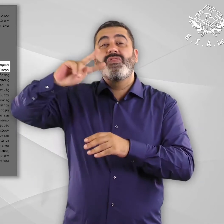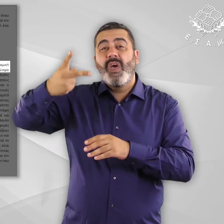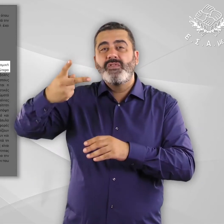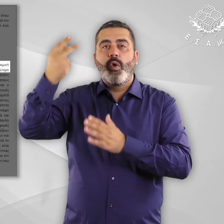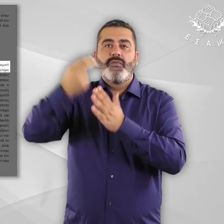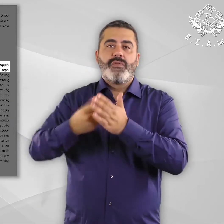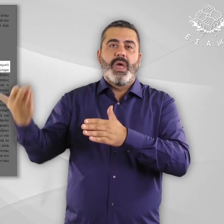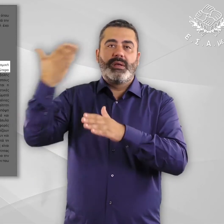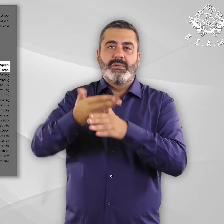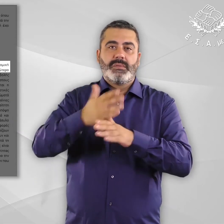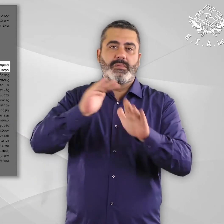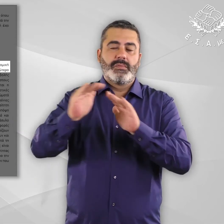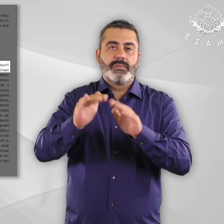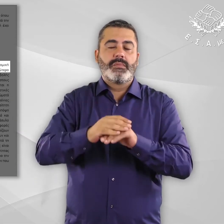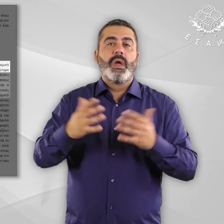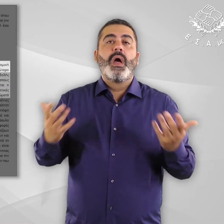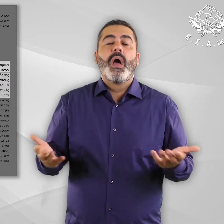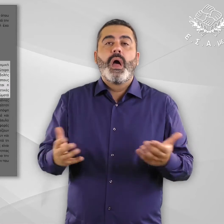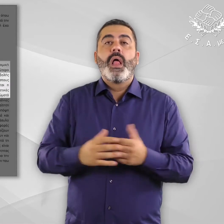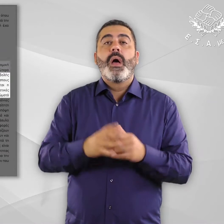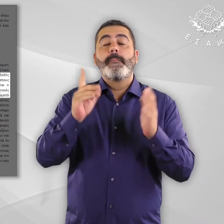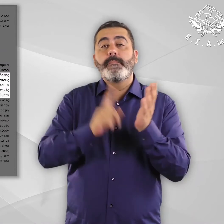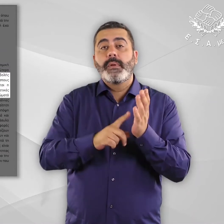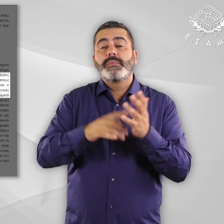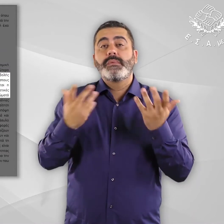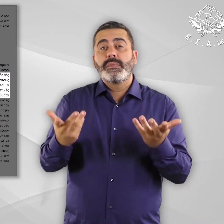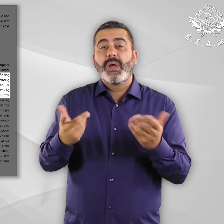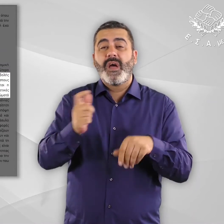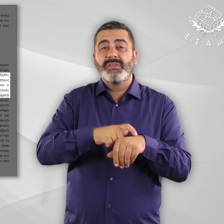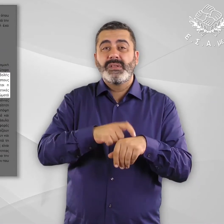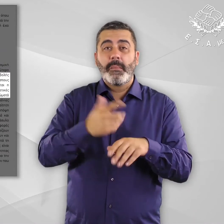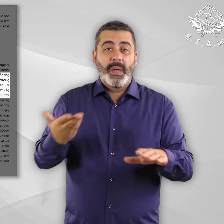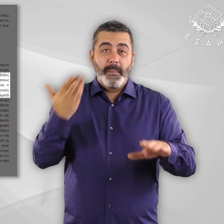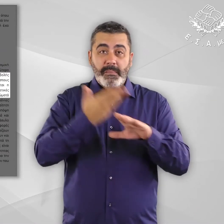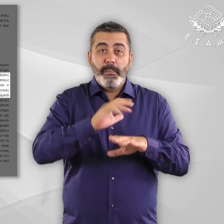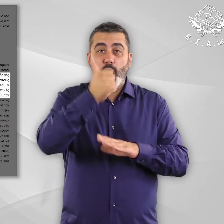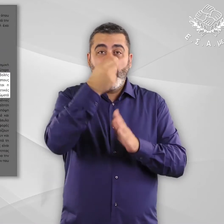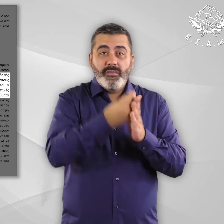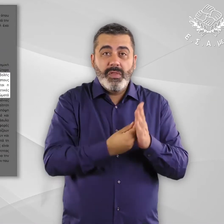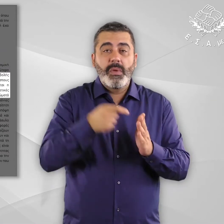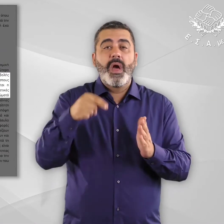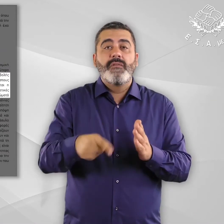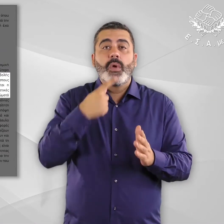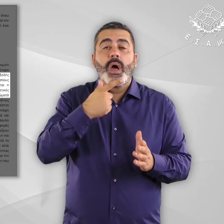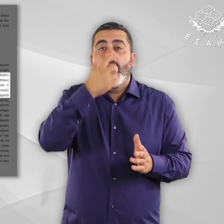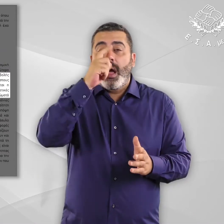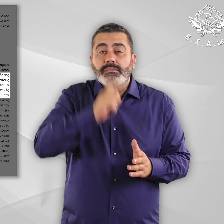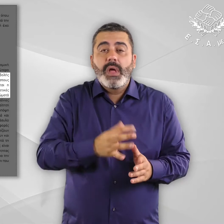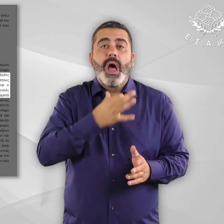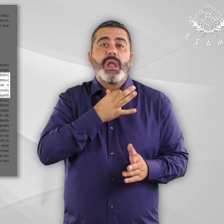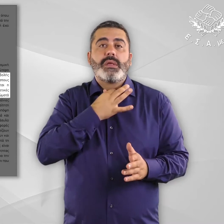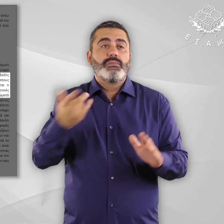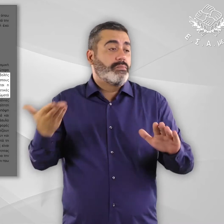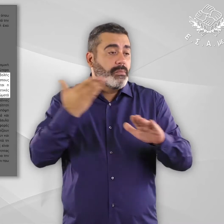εξέταση αιτημάτων ασύλου σε δεύτερο βαθμό. Ωστόσο, η νομική συνδρομή στη διαδικασία υποβολής αίτησης ασύλου σε